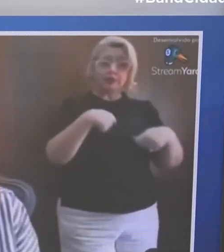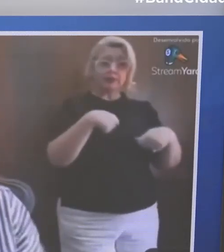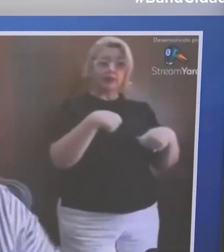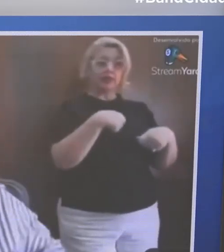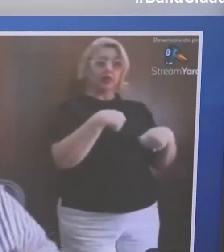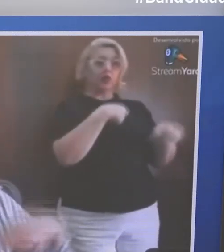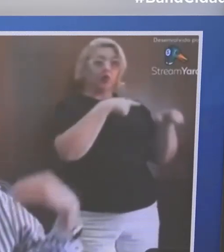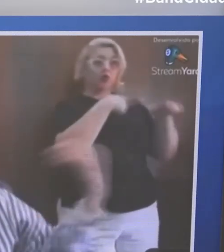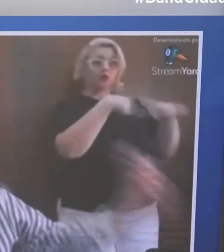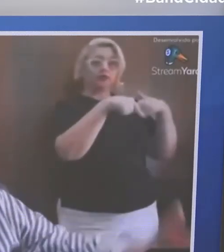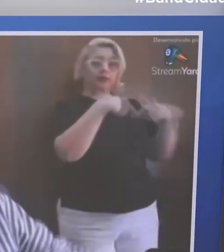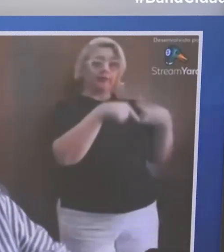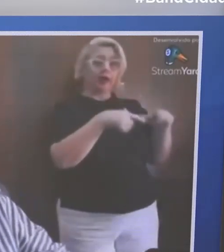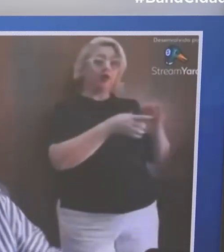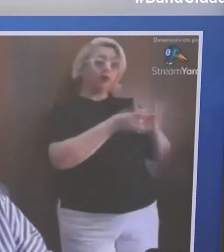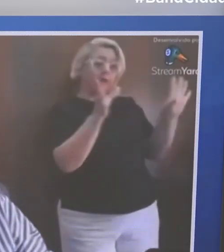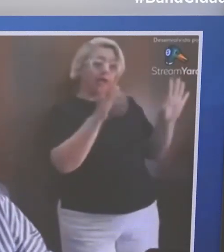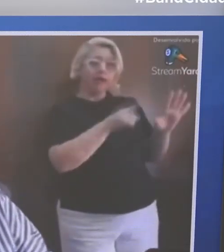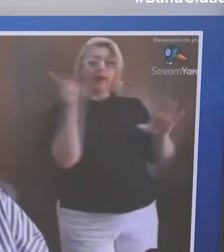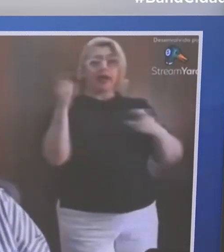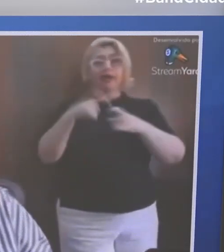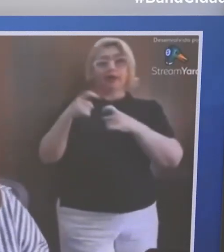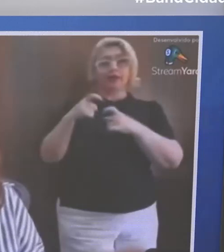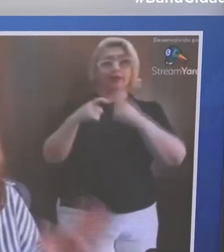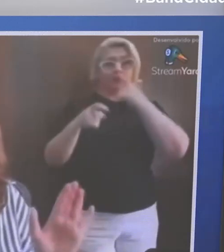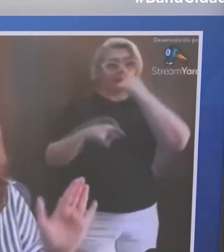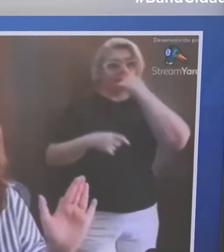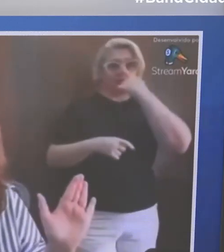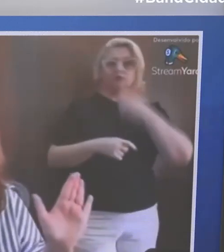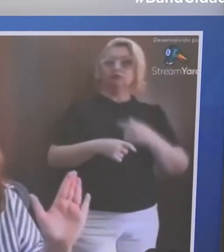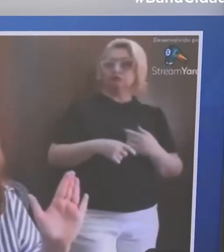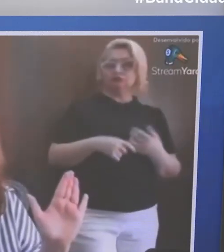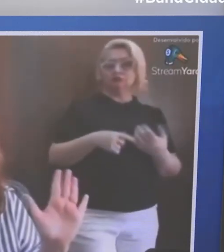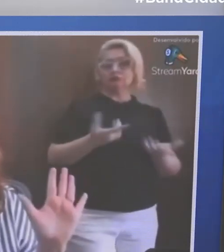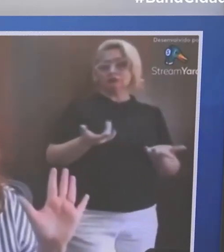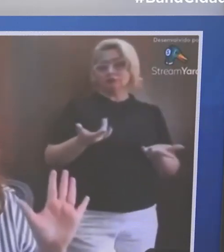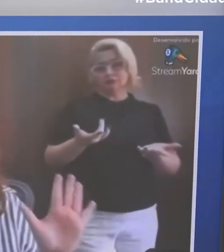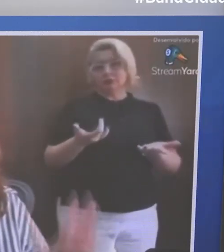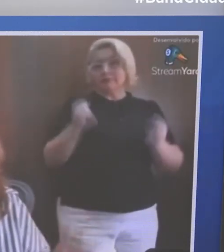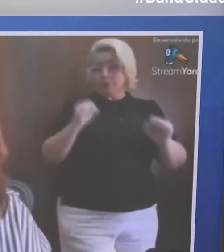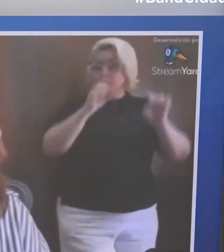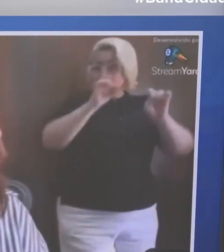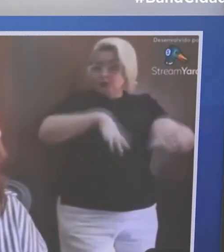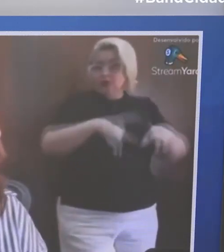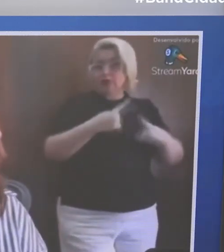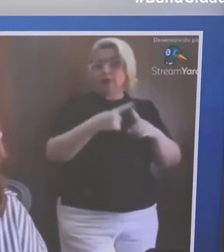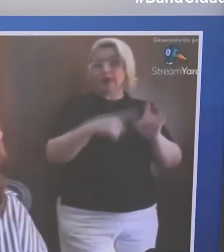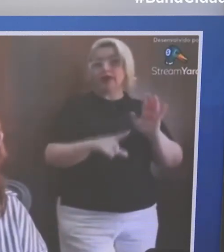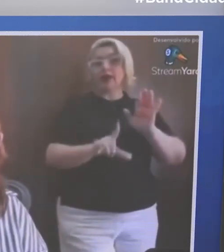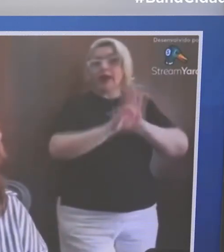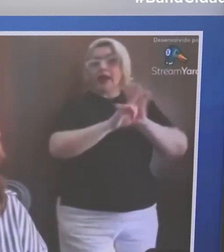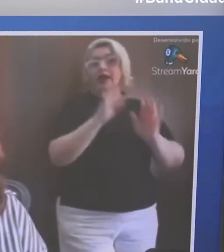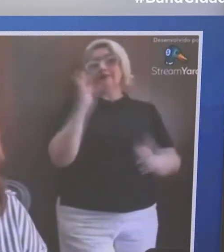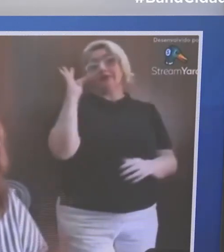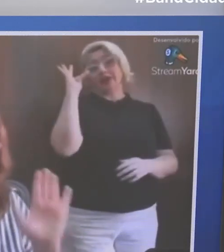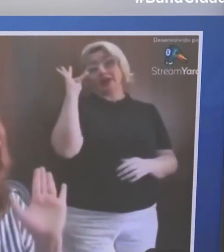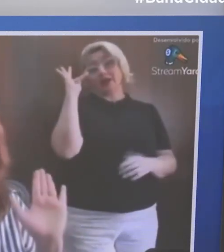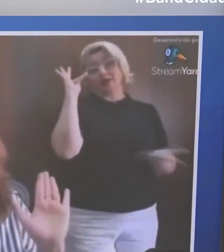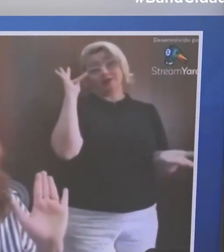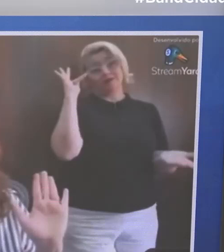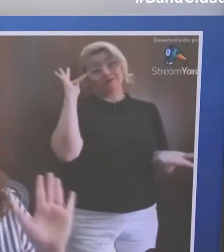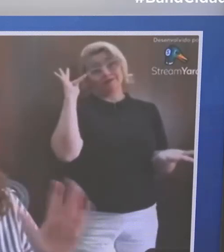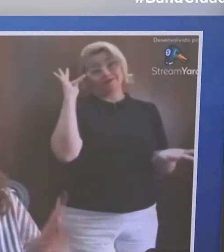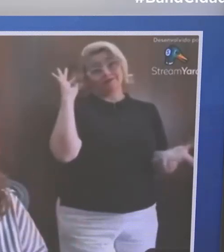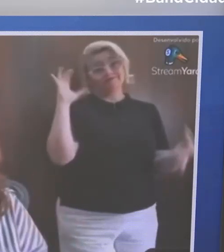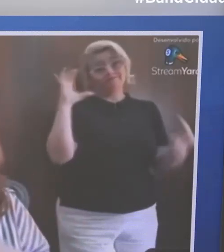integral, o CEP Santa Bárbara, que fica em Padre Bernardo, aqui no interior do estado, desde 2018. Em 2023, ela